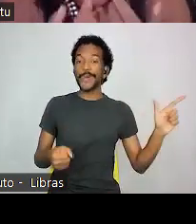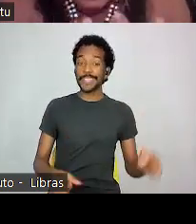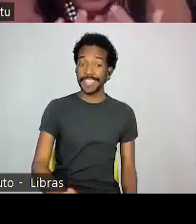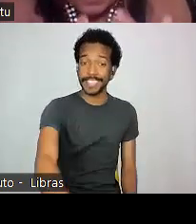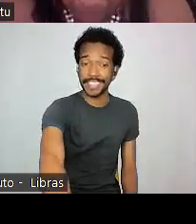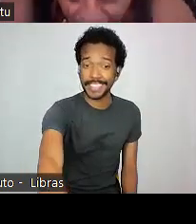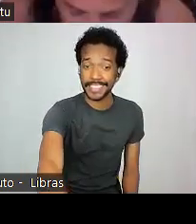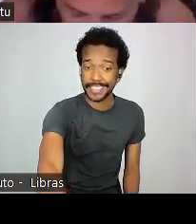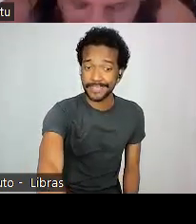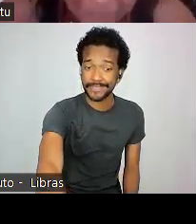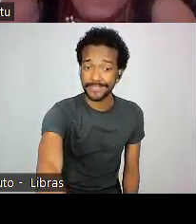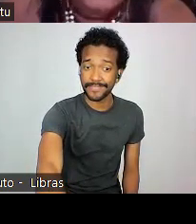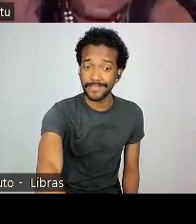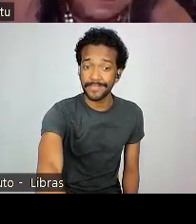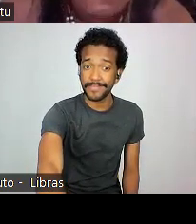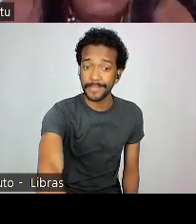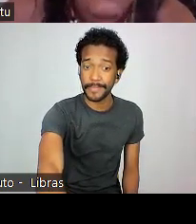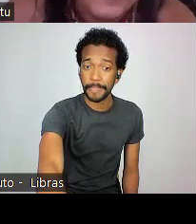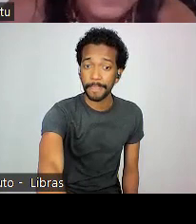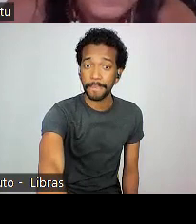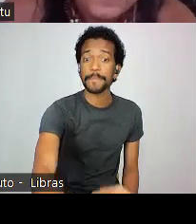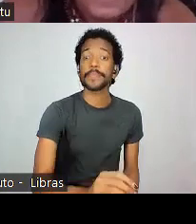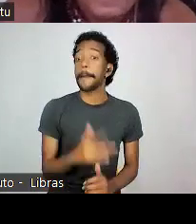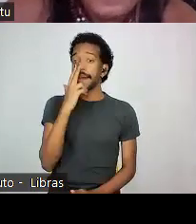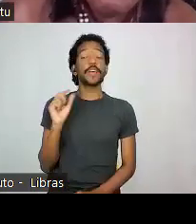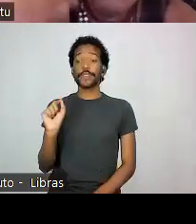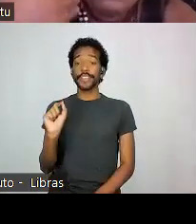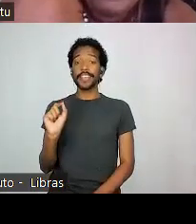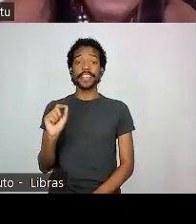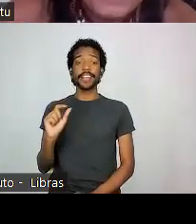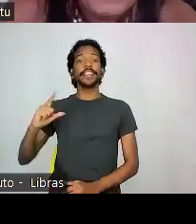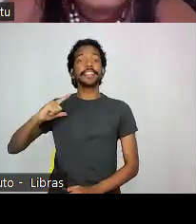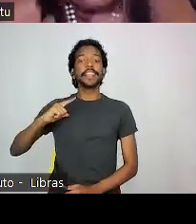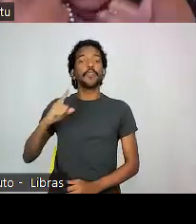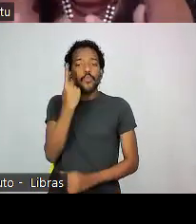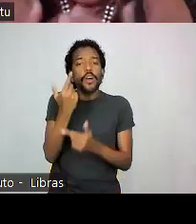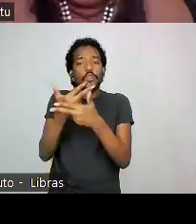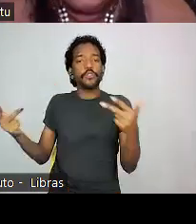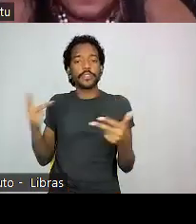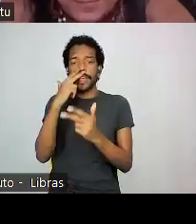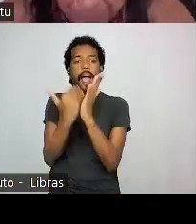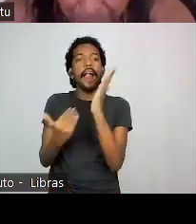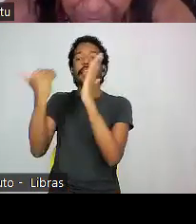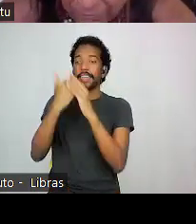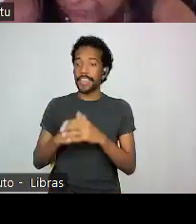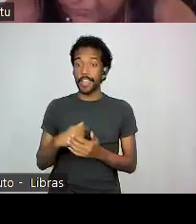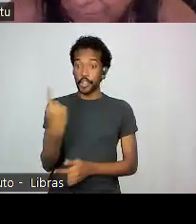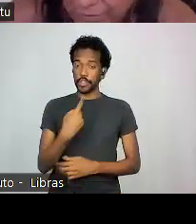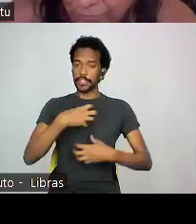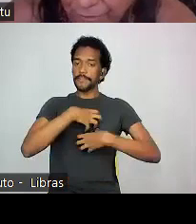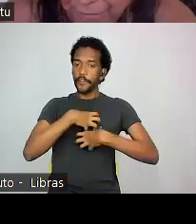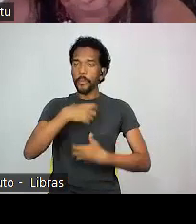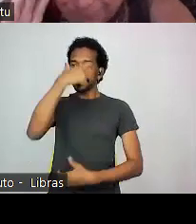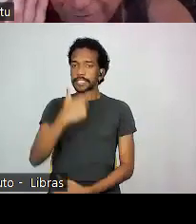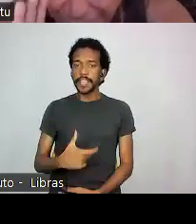você está fazendo uma opção que é nossa e que é para alguma coisa que está muito além. Então, nossa forma de ser aquilo que se chama